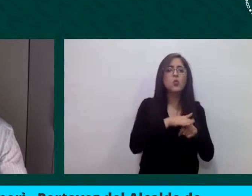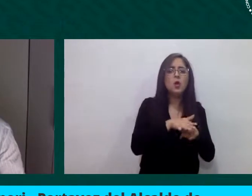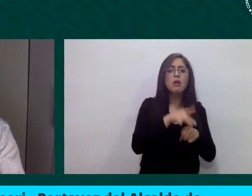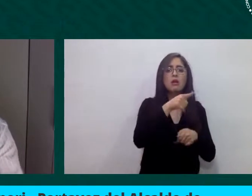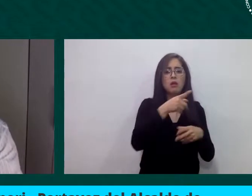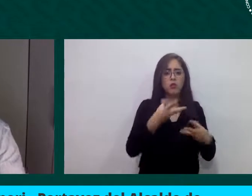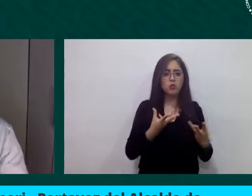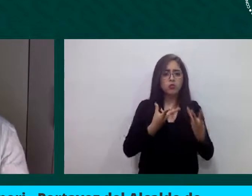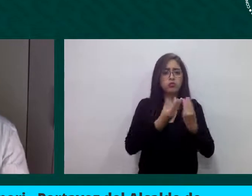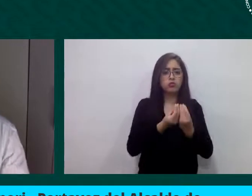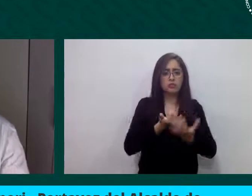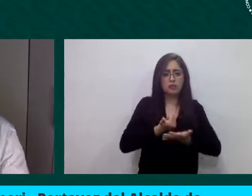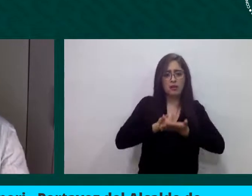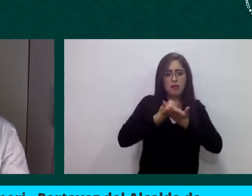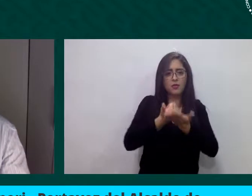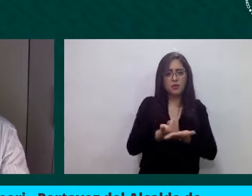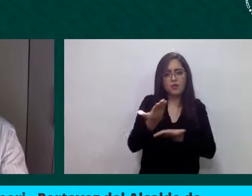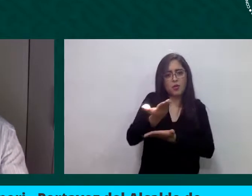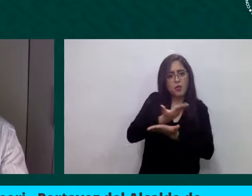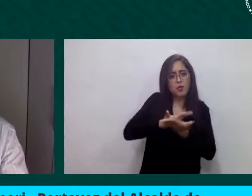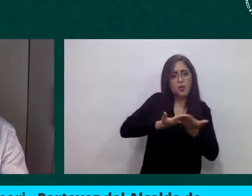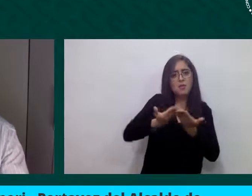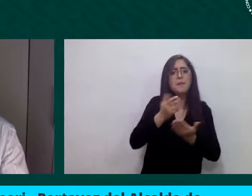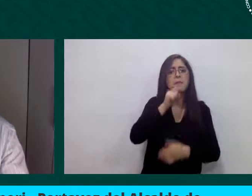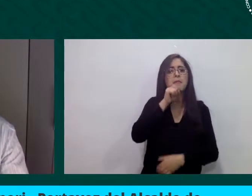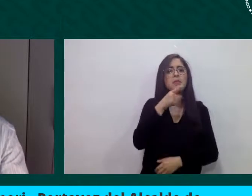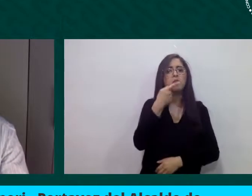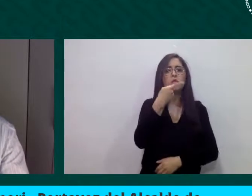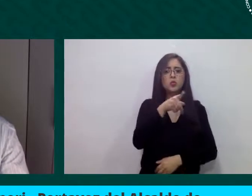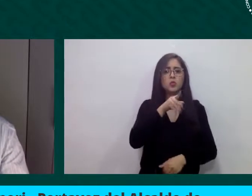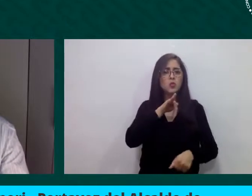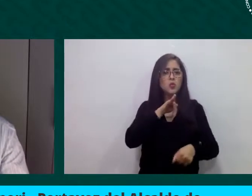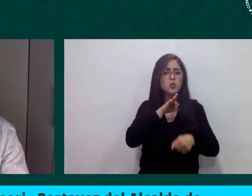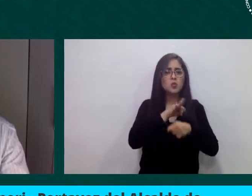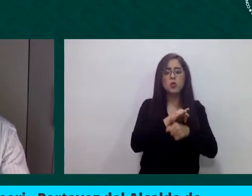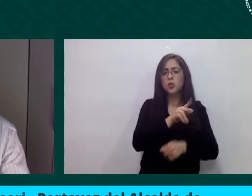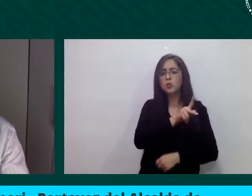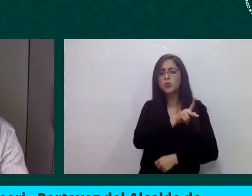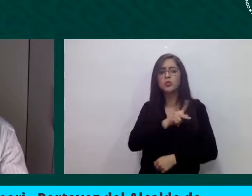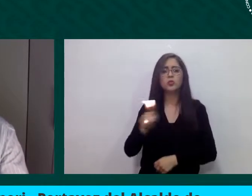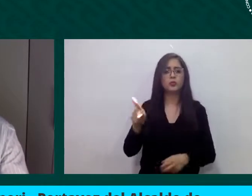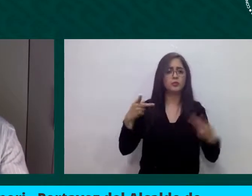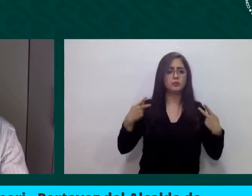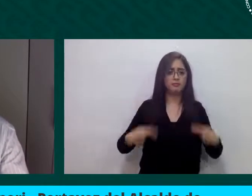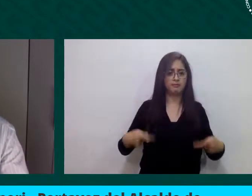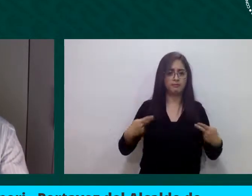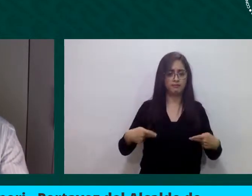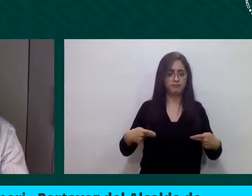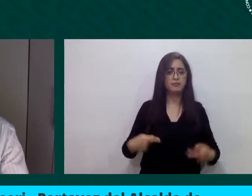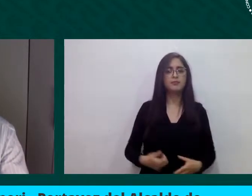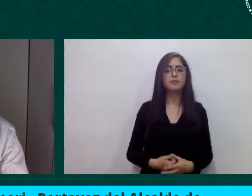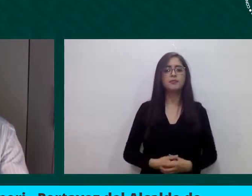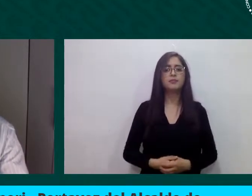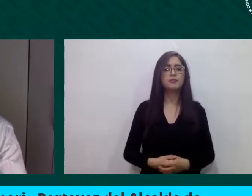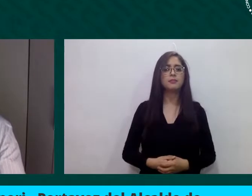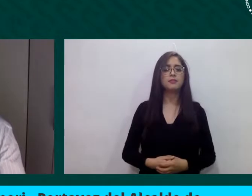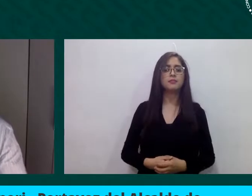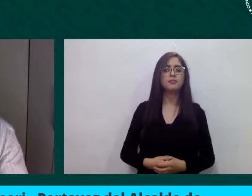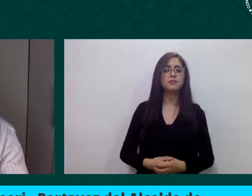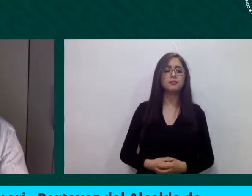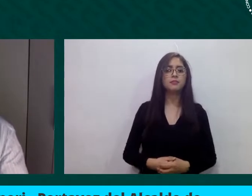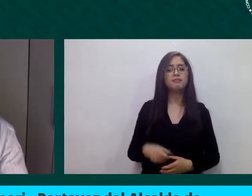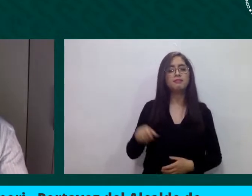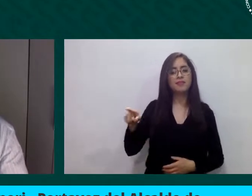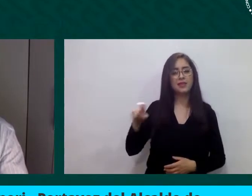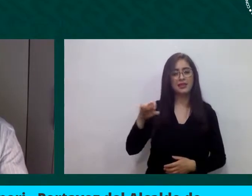de los derechos de todas las personas. La isla de Lampedusa es una franja de tierra de apenas 22